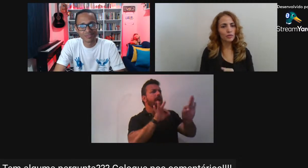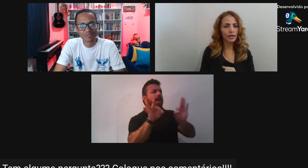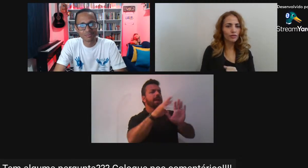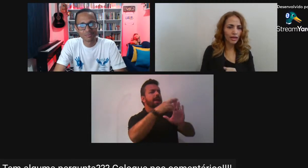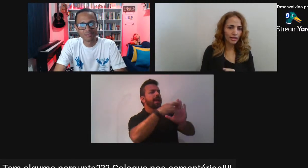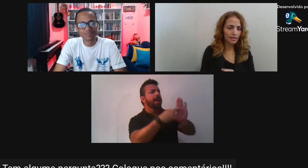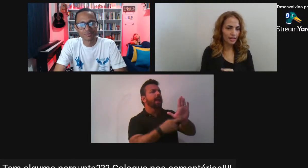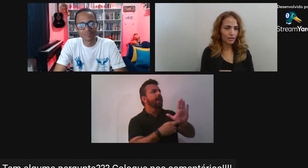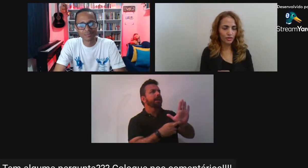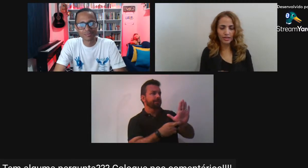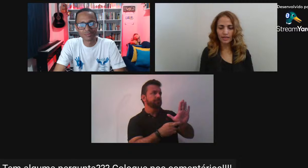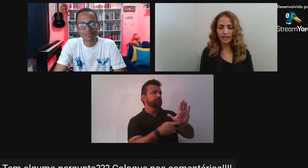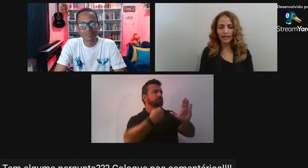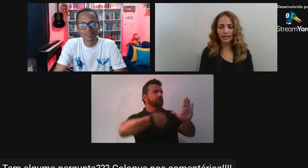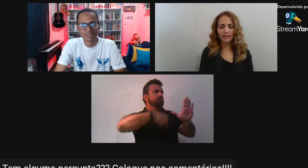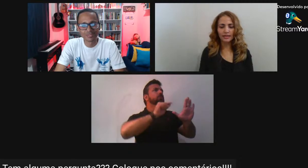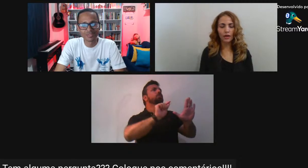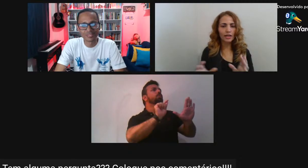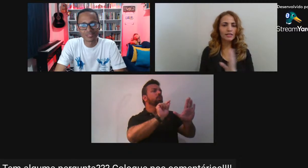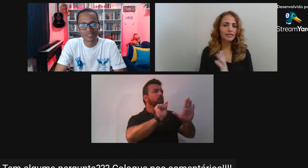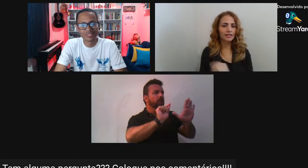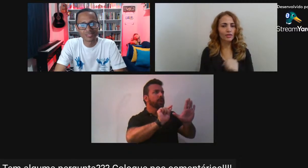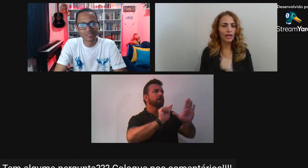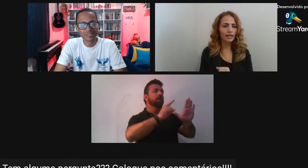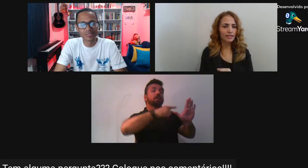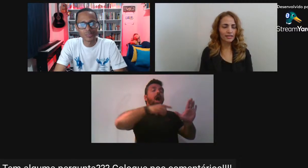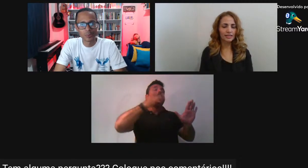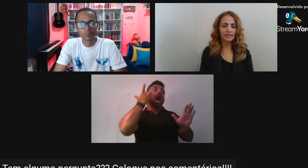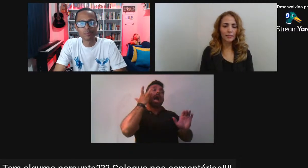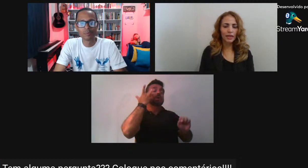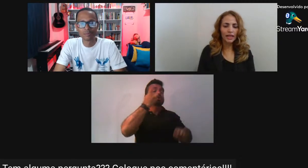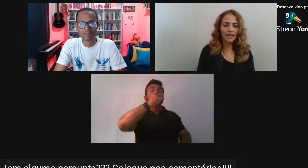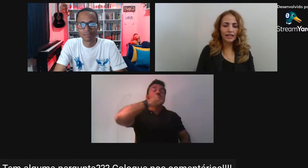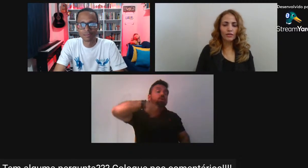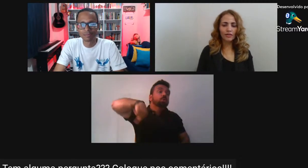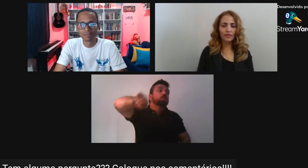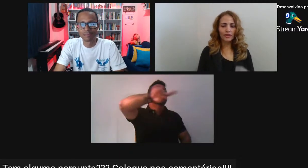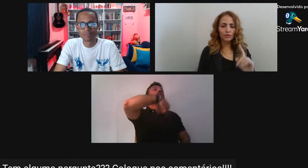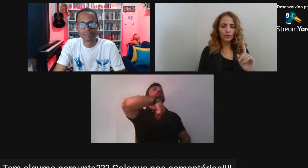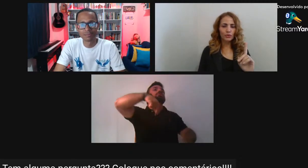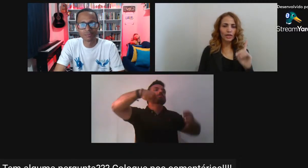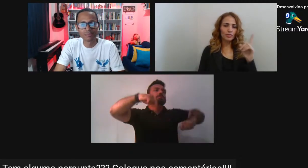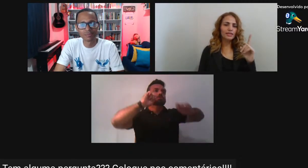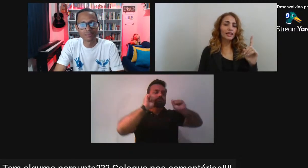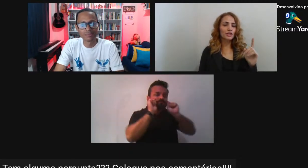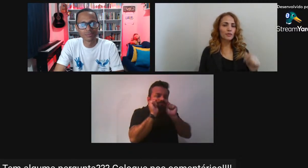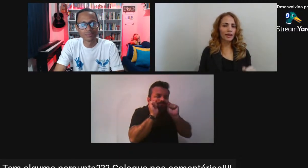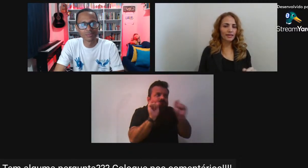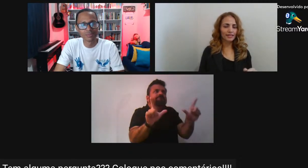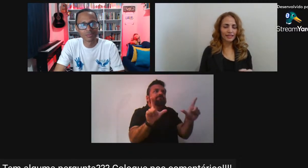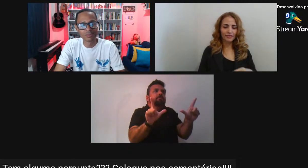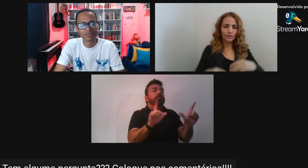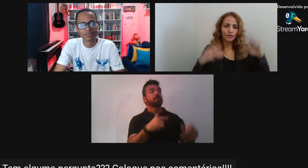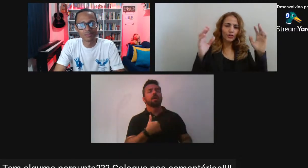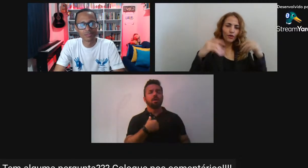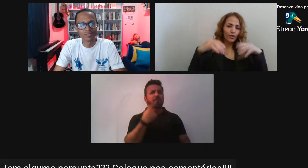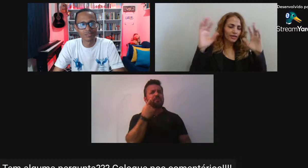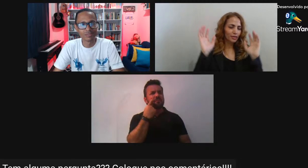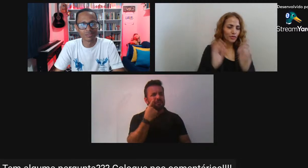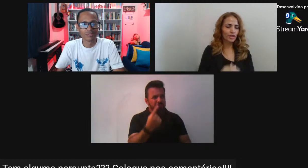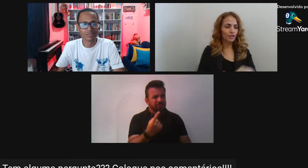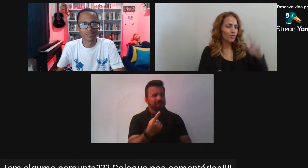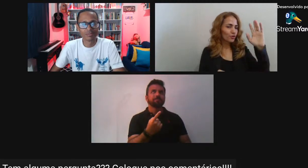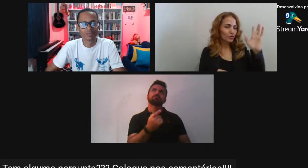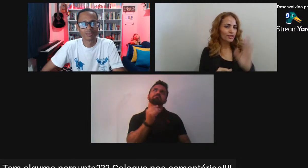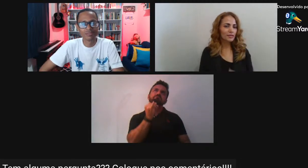adequadas Para regular essas relações Não racistas Não leis racistas Então eu estava vendo As grandes marcas Louis Vuitton